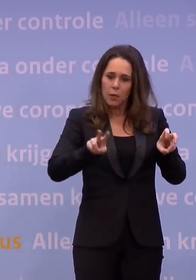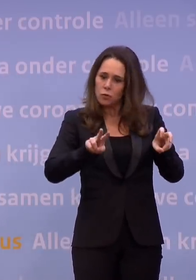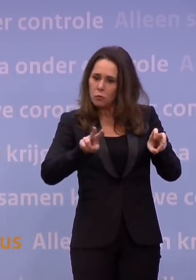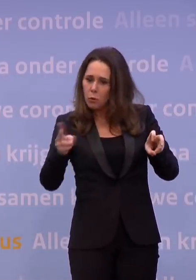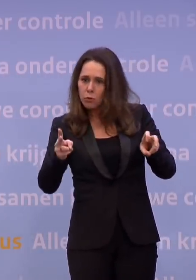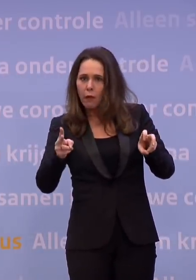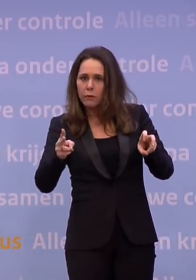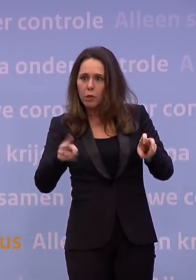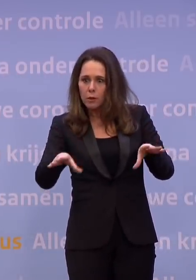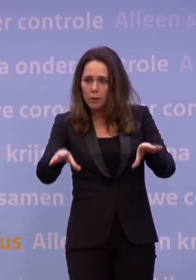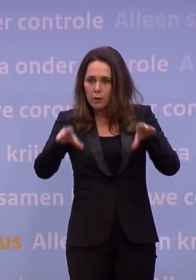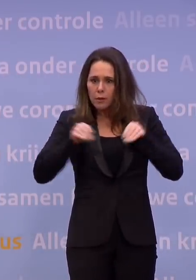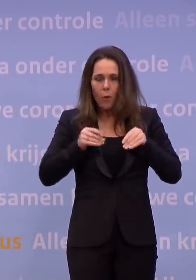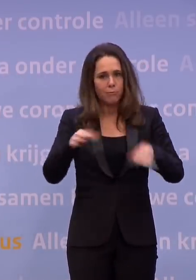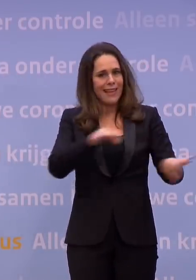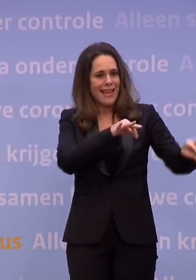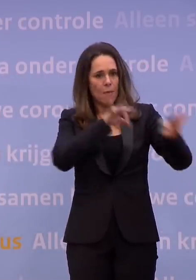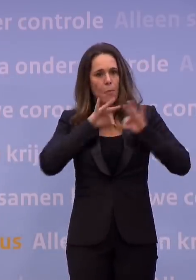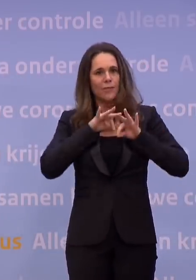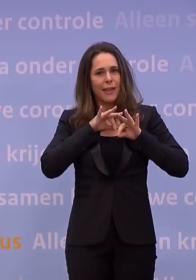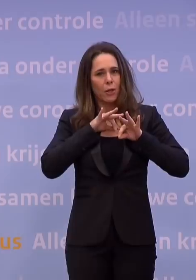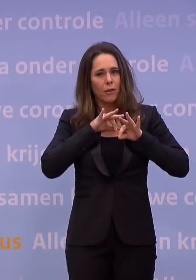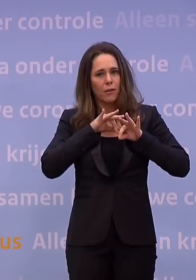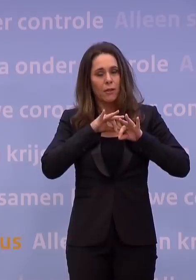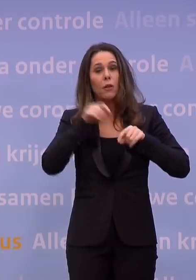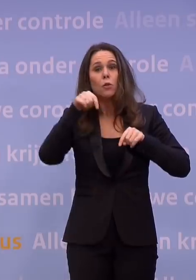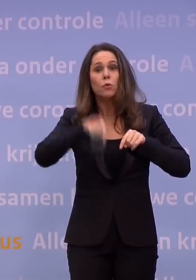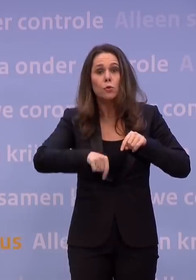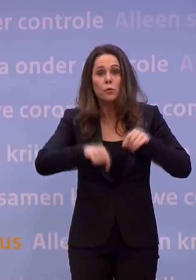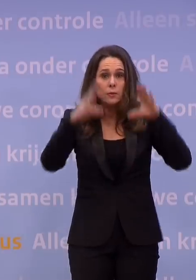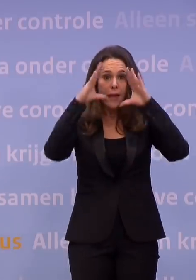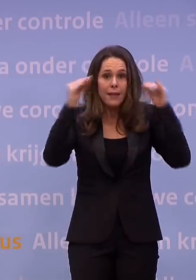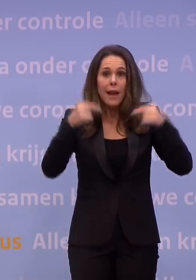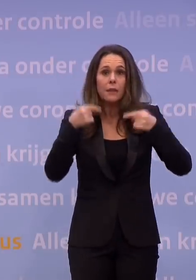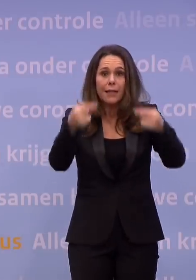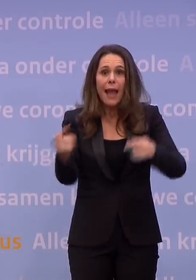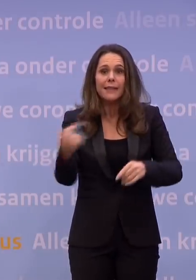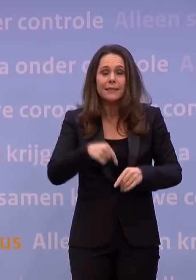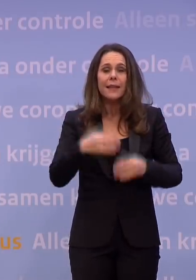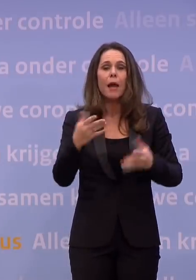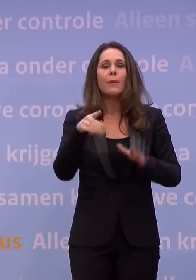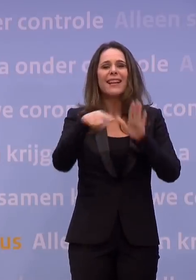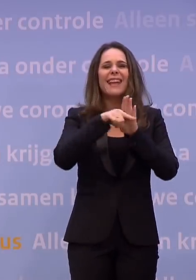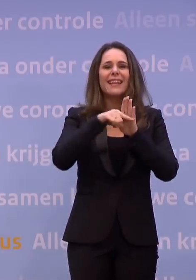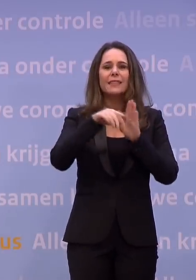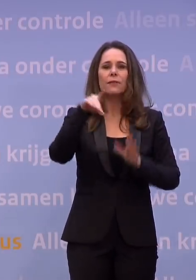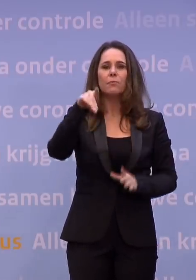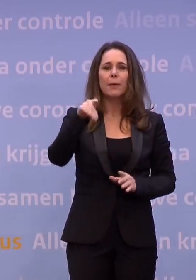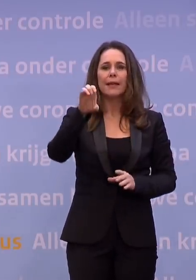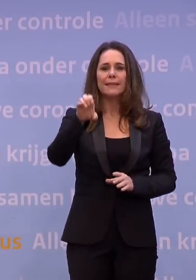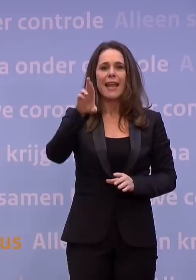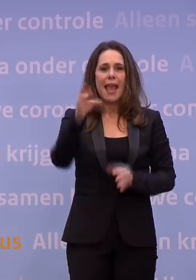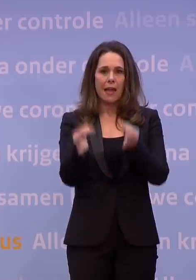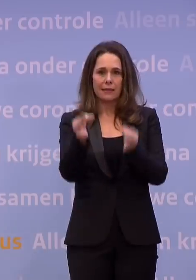Op dit moment moet iedereen die naar ons land reist een negatieve, zogeheten PCR-test kunnen overleggen,